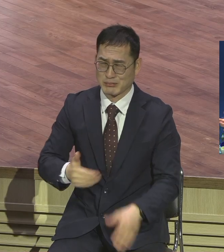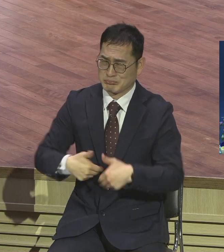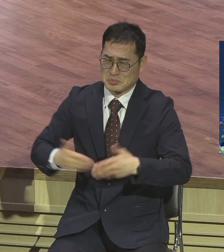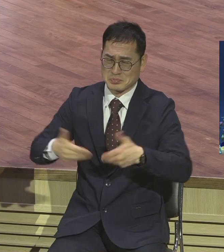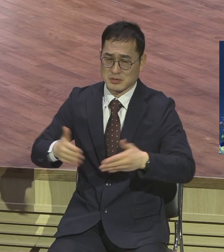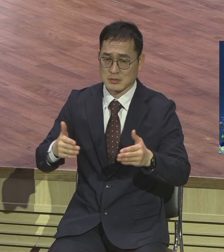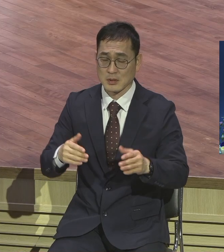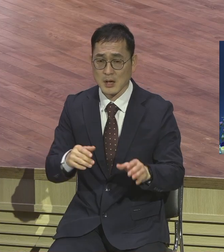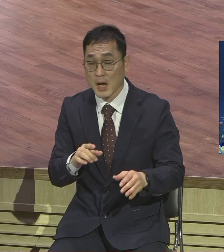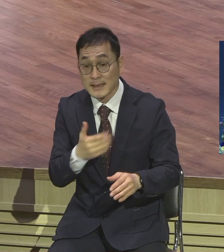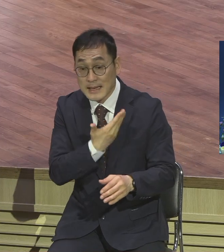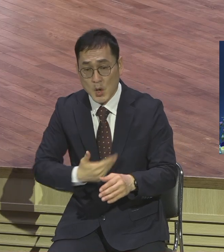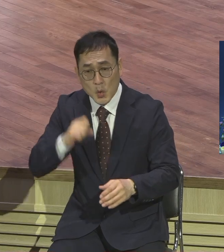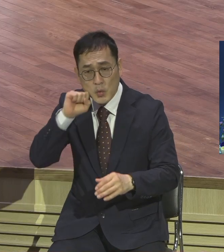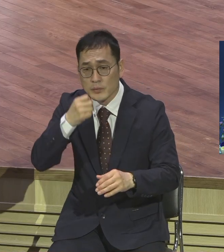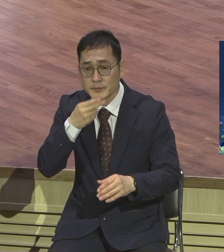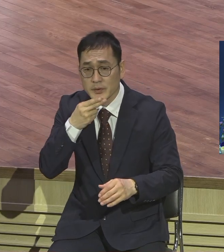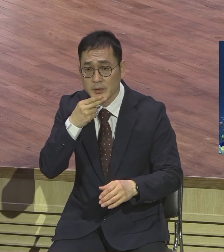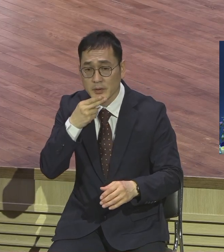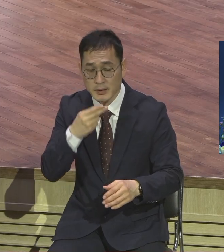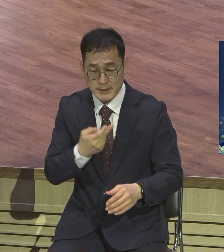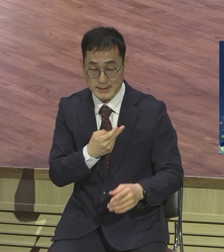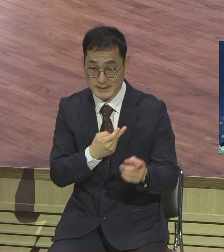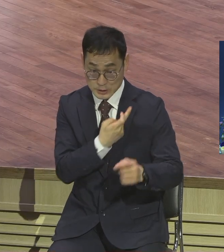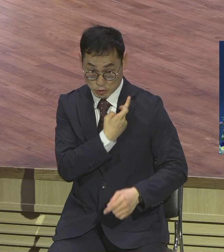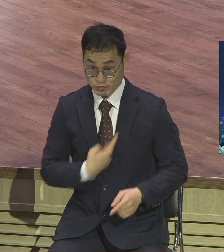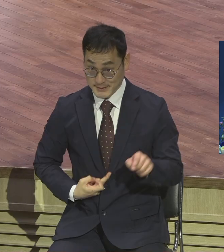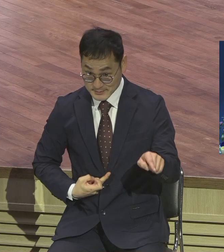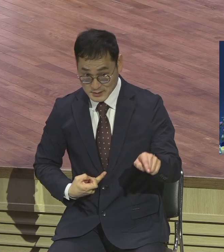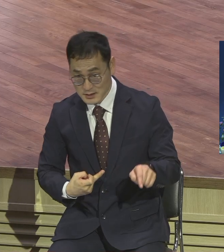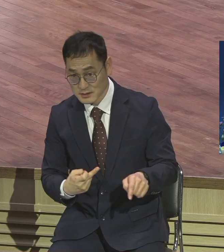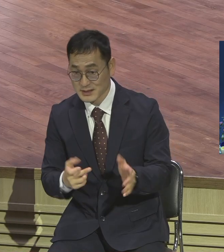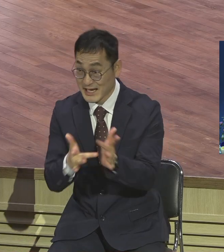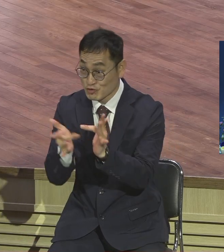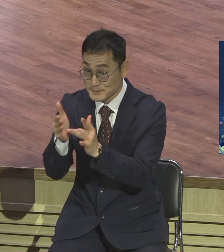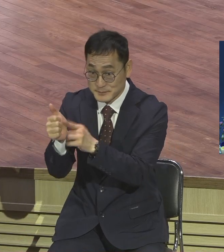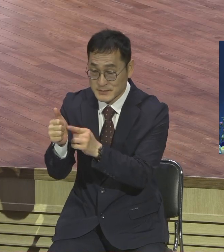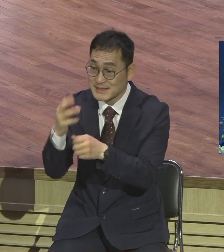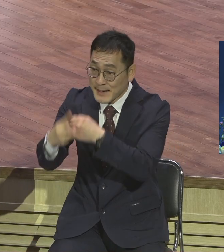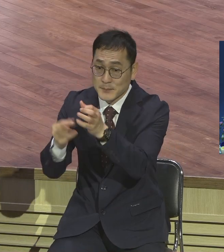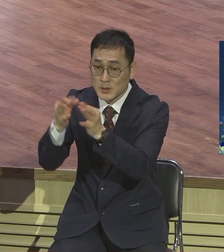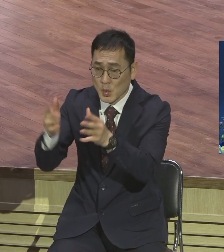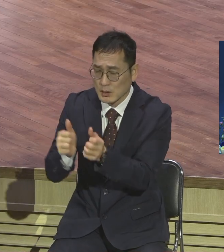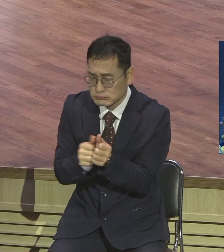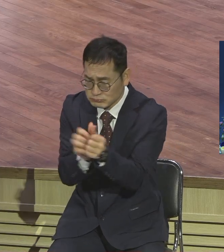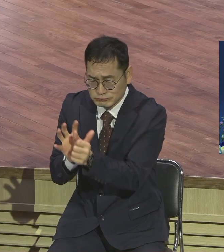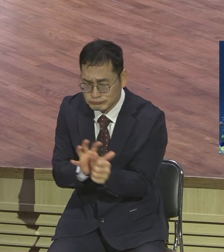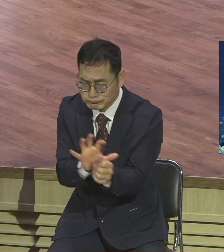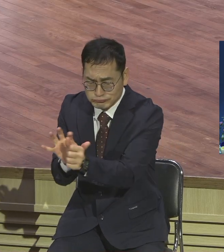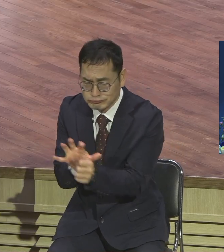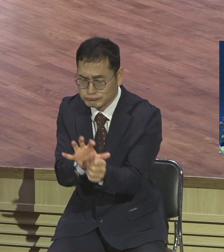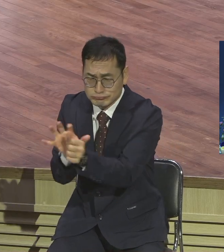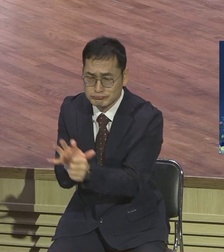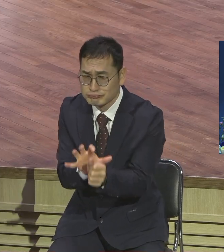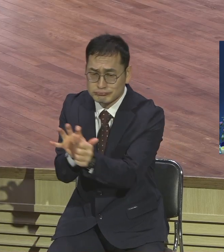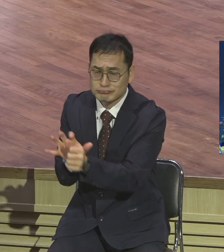것밖에 없어요 따라다니고 훈련 받은 것밖에 없다고 뭐 훈련이 안 계시거든요 훈련 따라다니면서 예수님 하신 말씀 듣고 보고 뭐